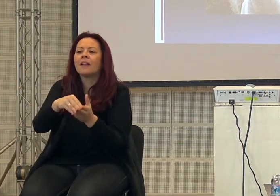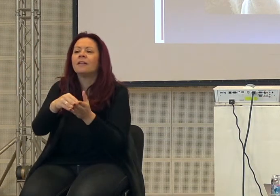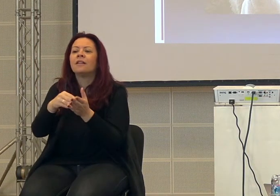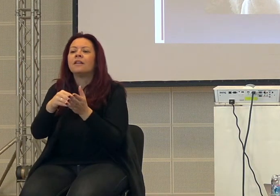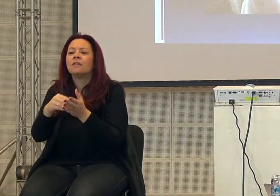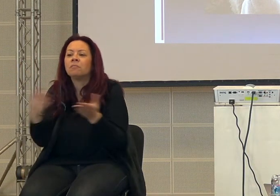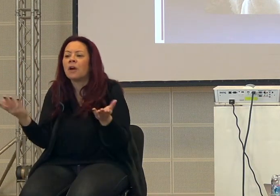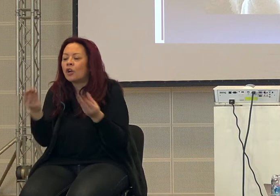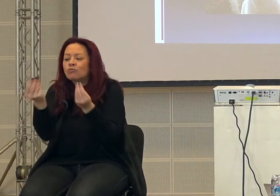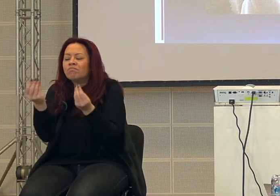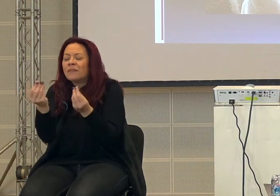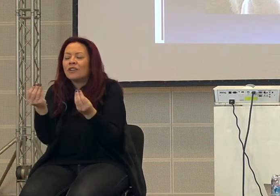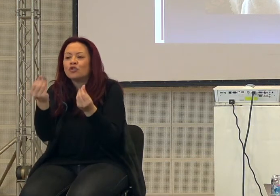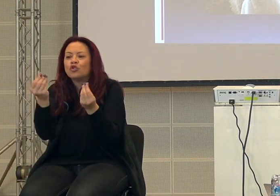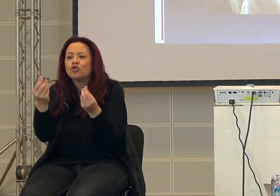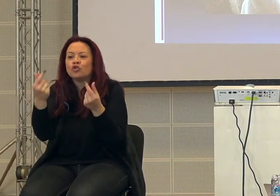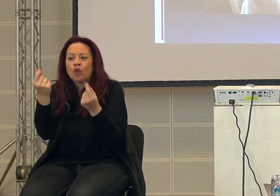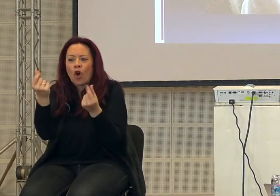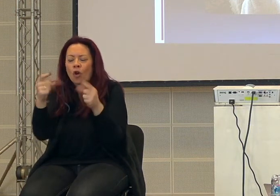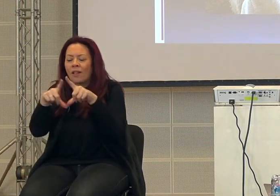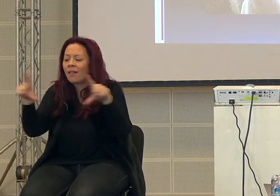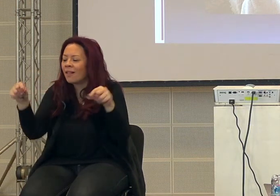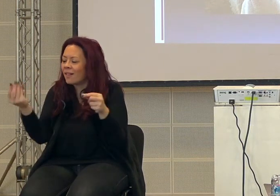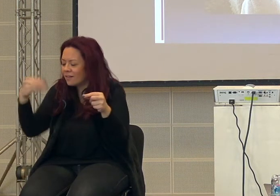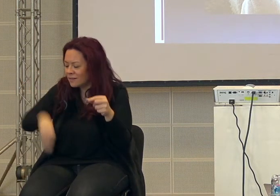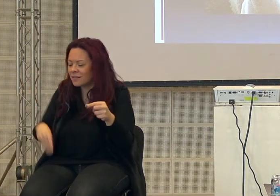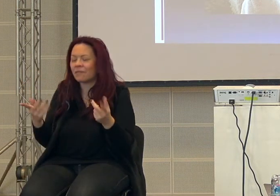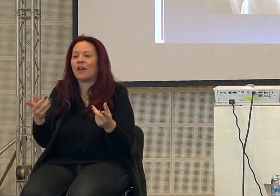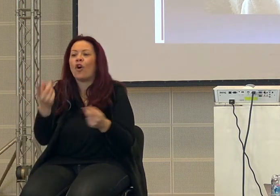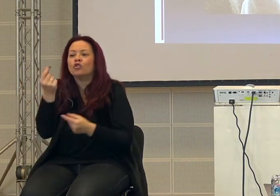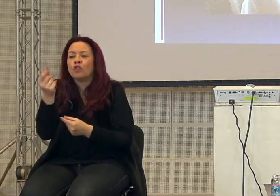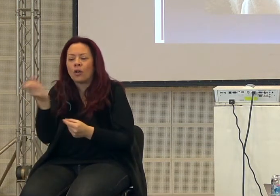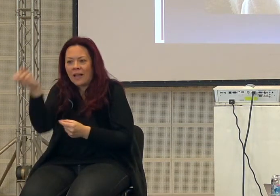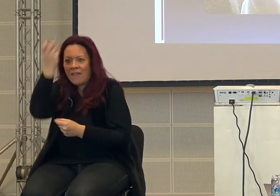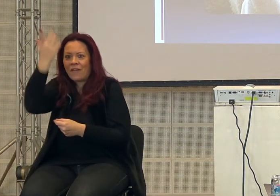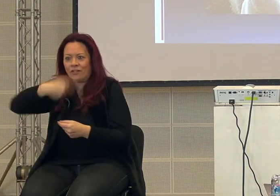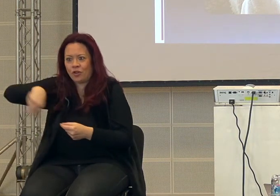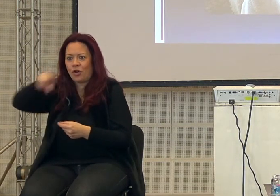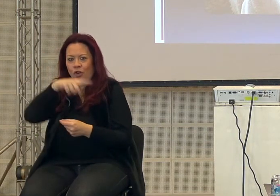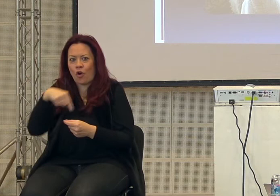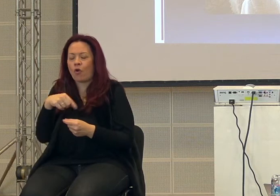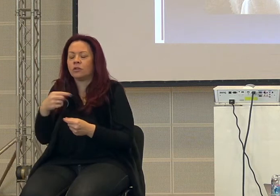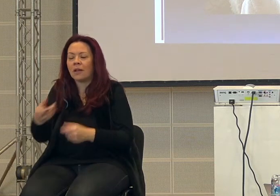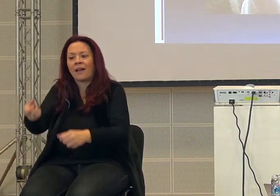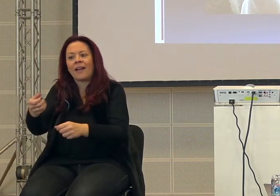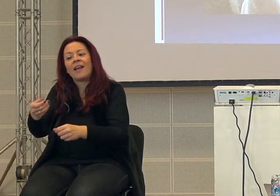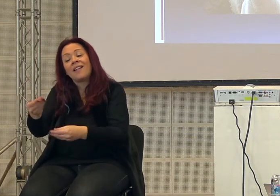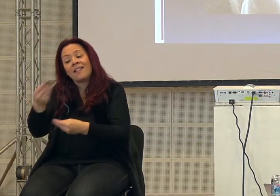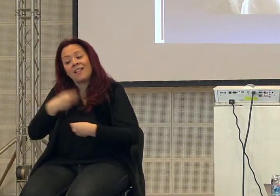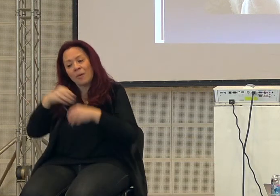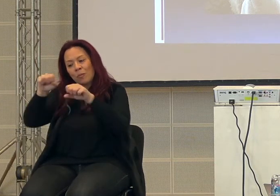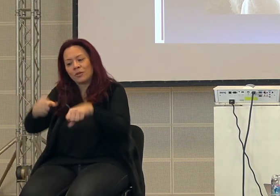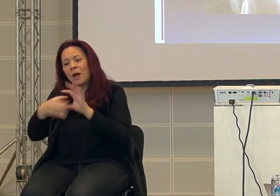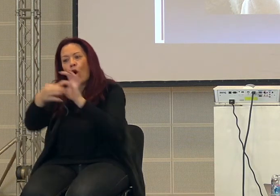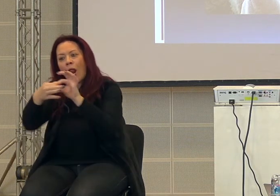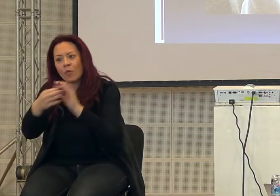vediamo nemmeno più. Quindi poi in realtà il denaro è una nostra invenzione che permette di collaborare. Perché?